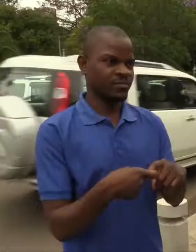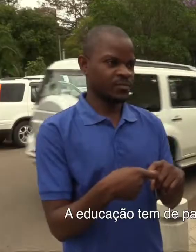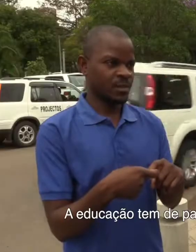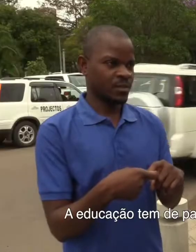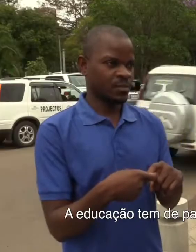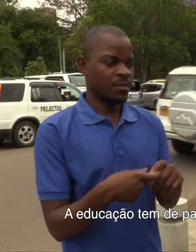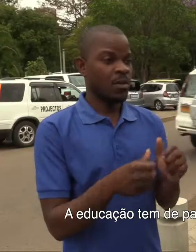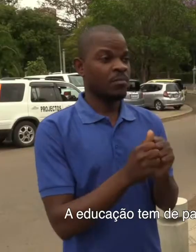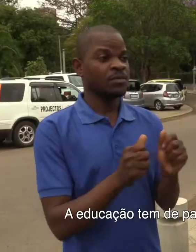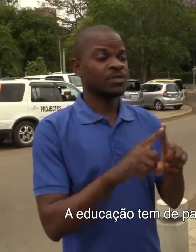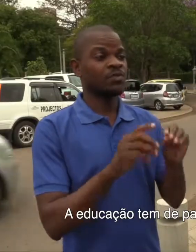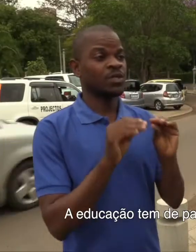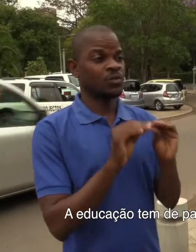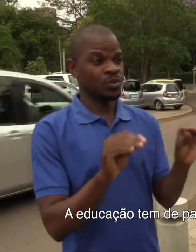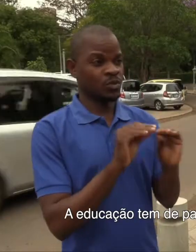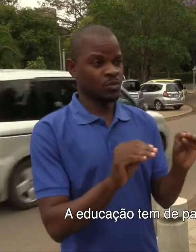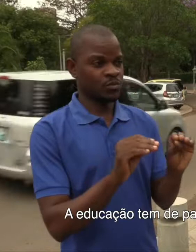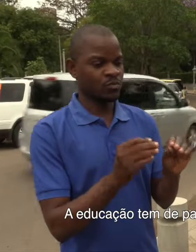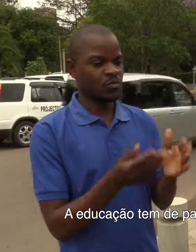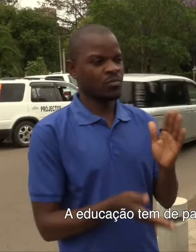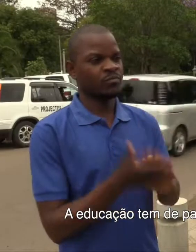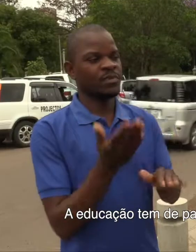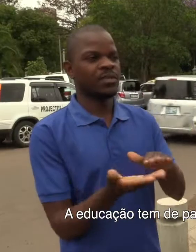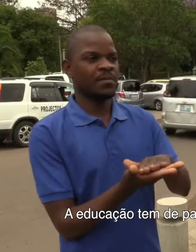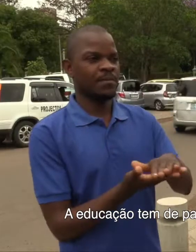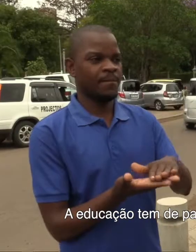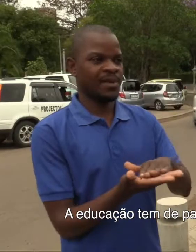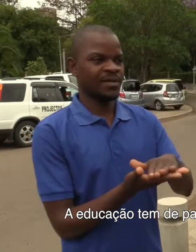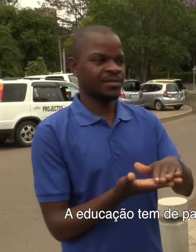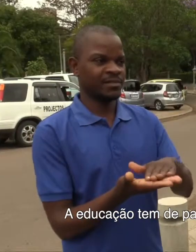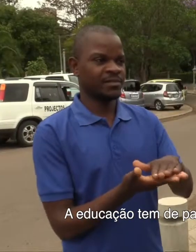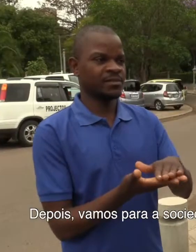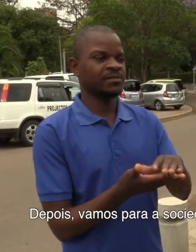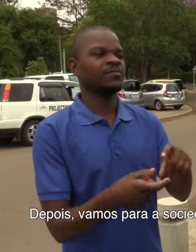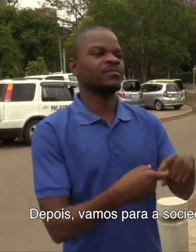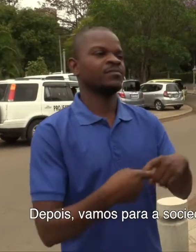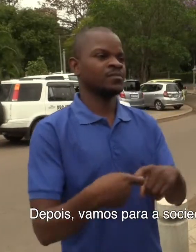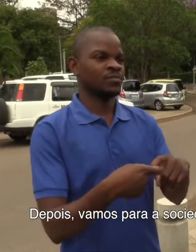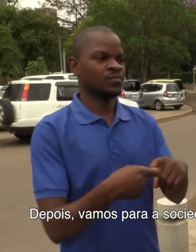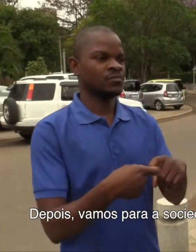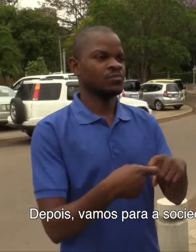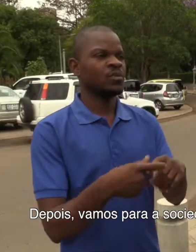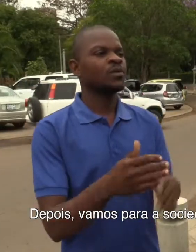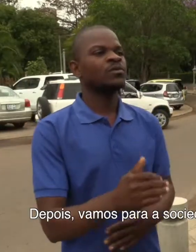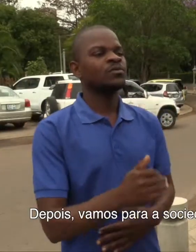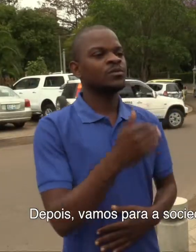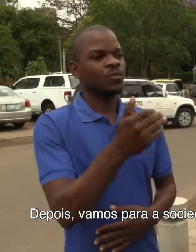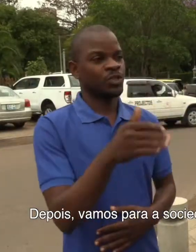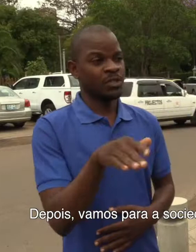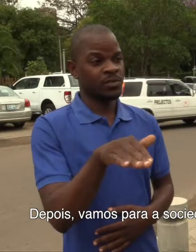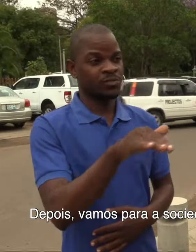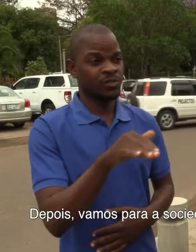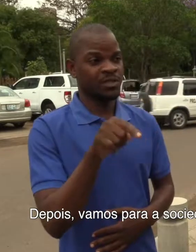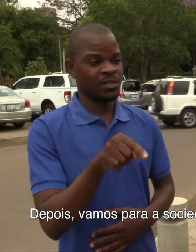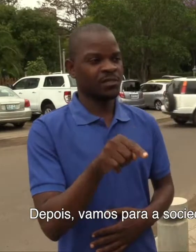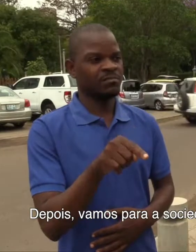A educação tem de partir logo de base, da base familiar. Ok? Depois vamos para a sociedade com uma perspectiva